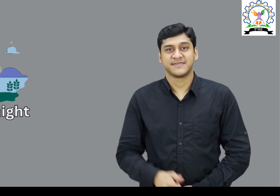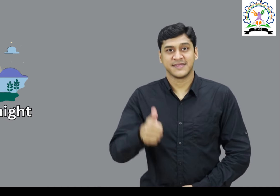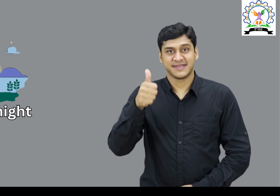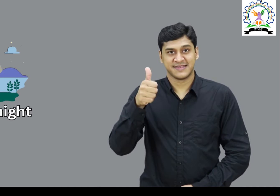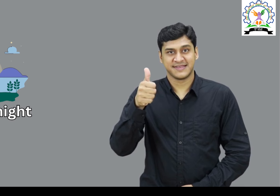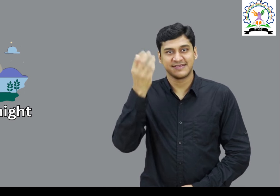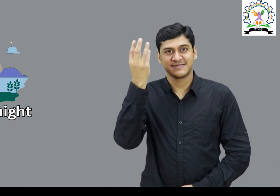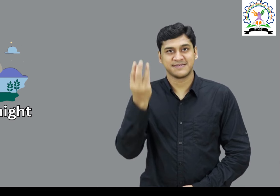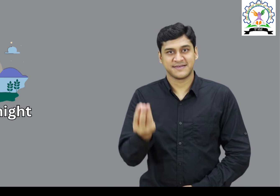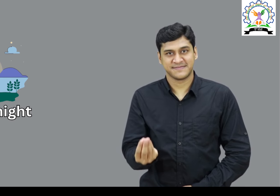गुड नाइट